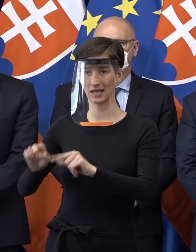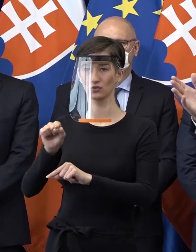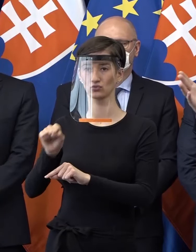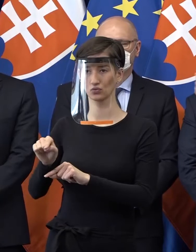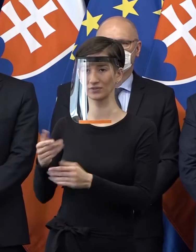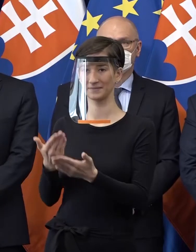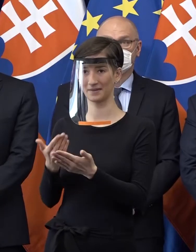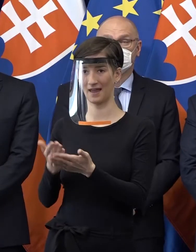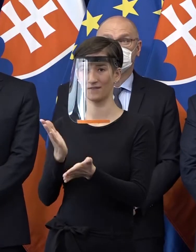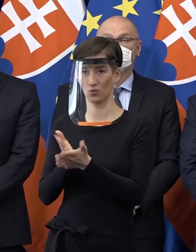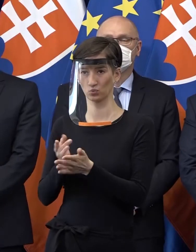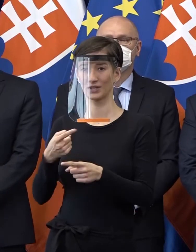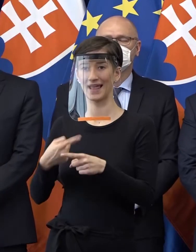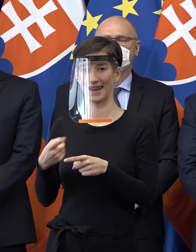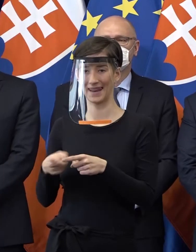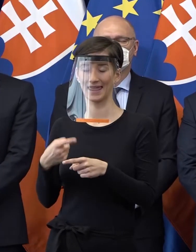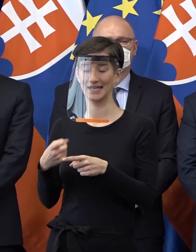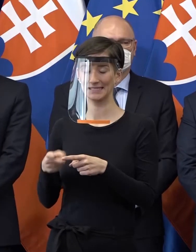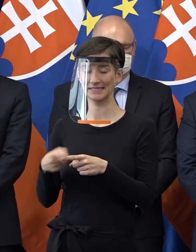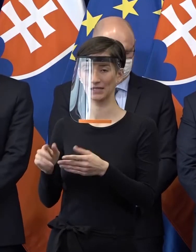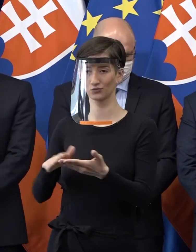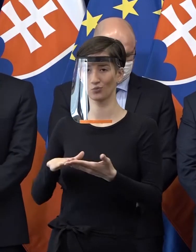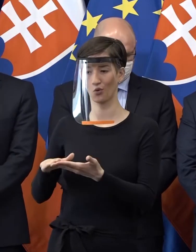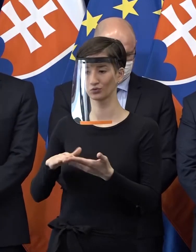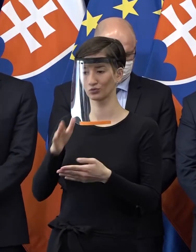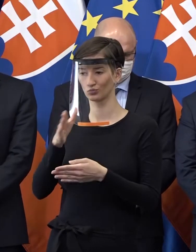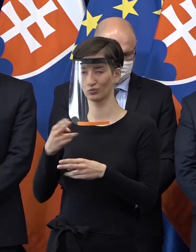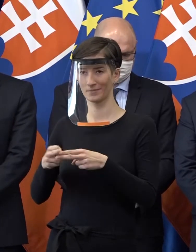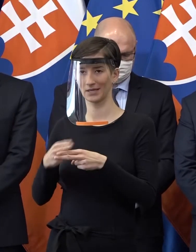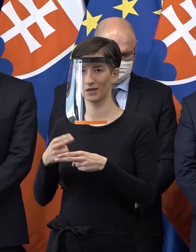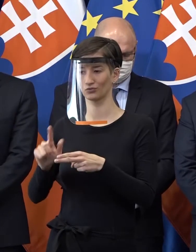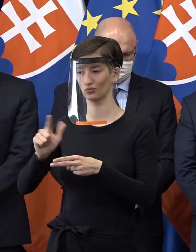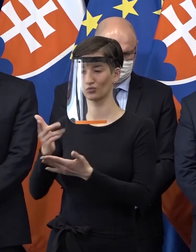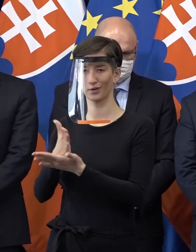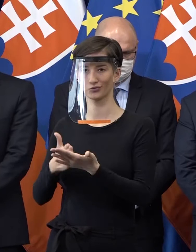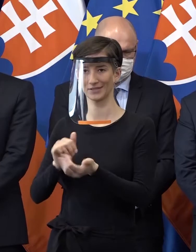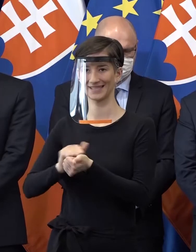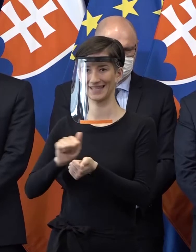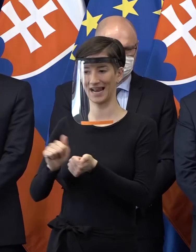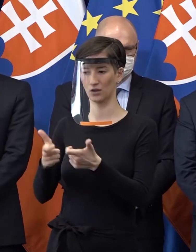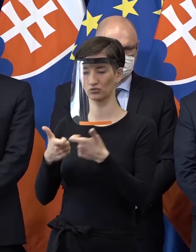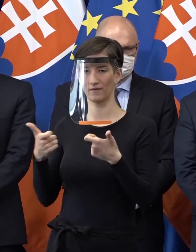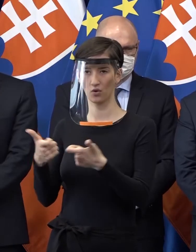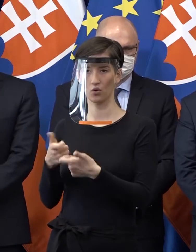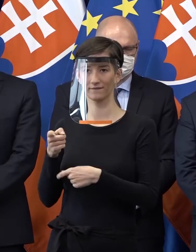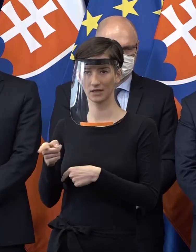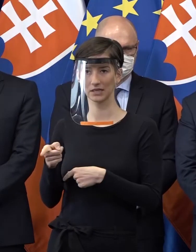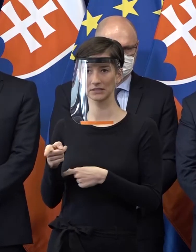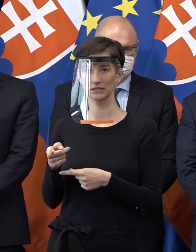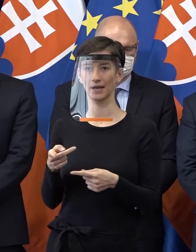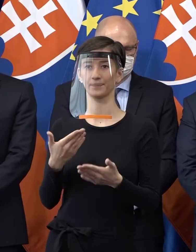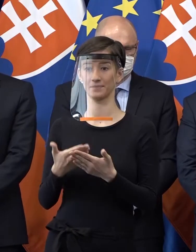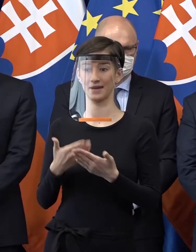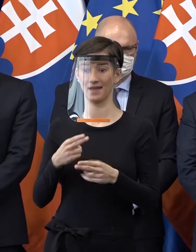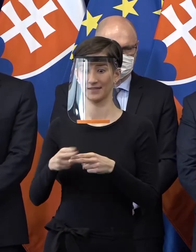predstaviteľi a leasingovie, ktorí tu sedia. A budeme o nich s nimi hovoriť v druhej časti tejto tlačovky. A riešili sme práve aj požiadavku jednu z tých siedmych, ktorú